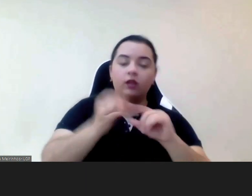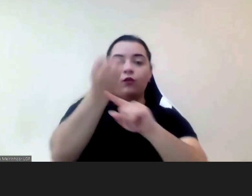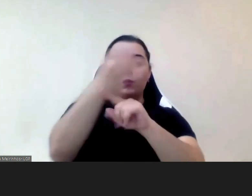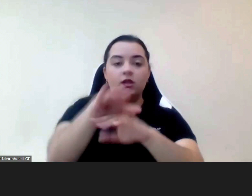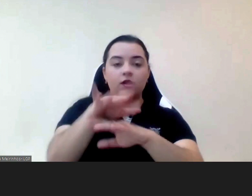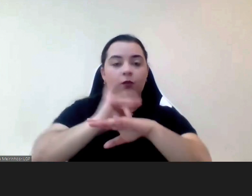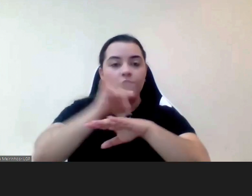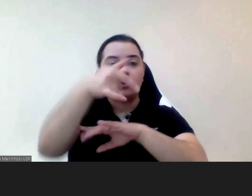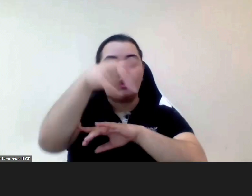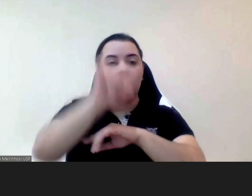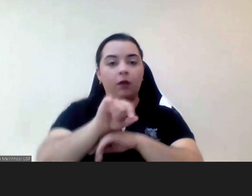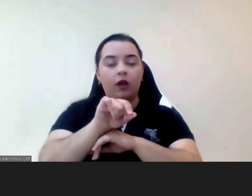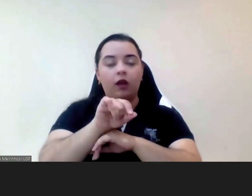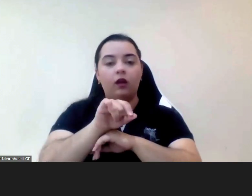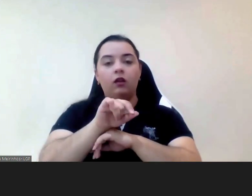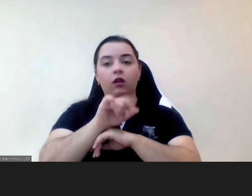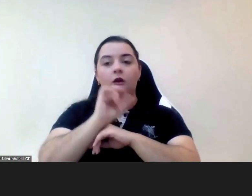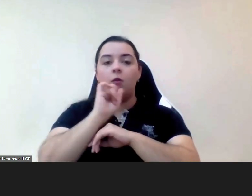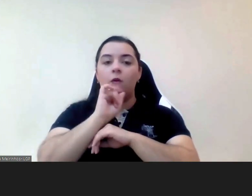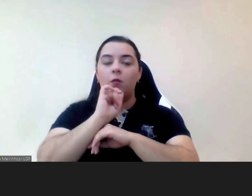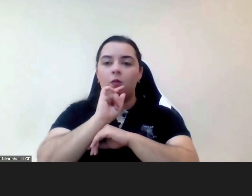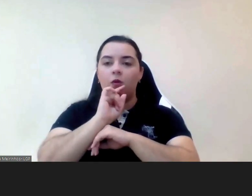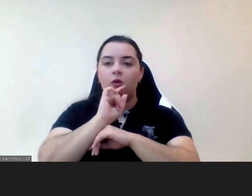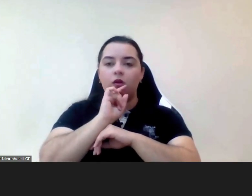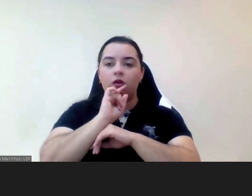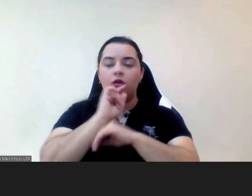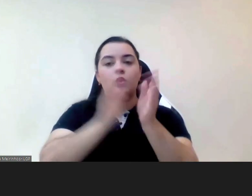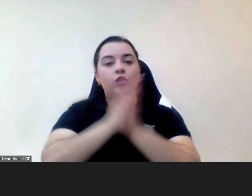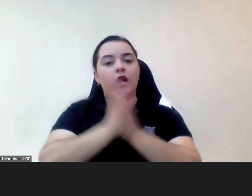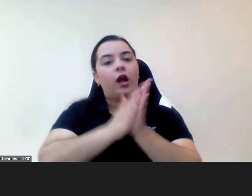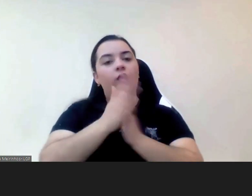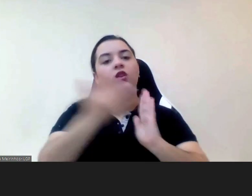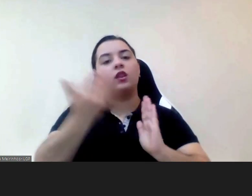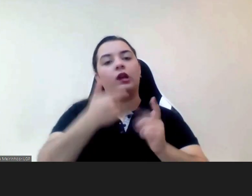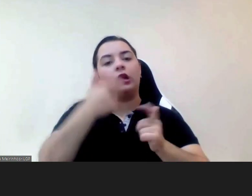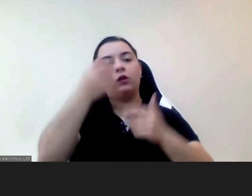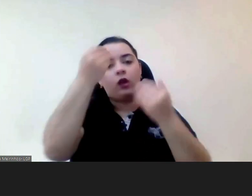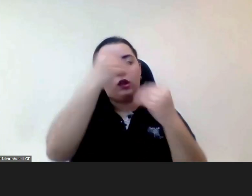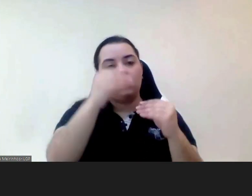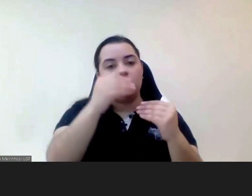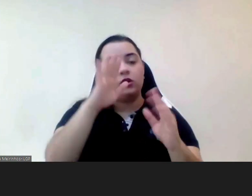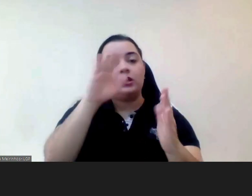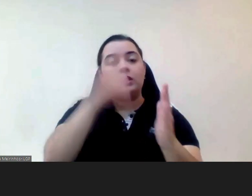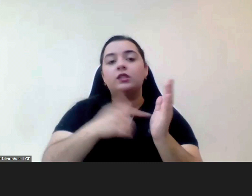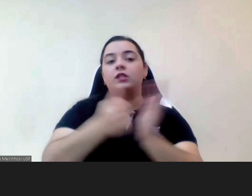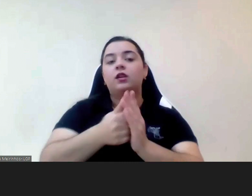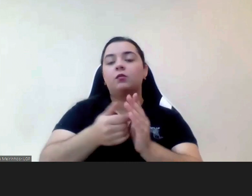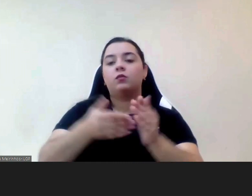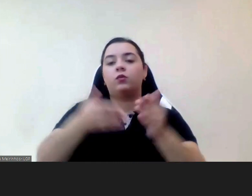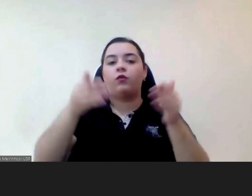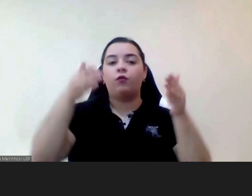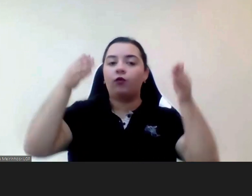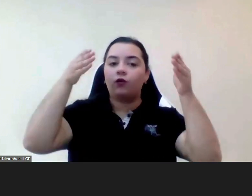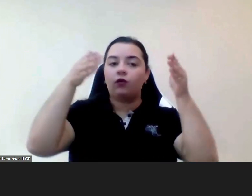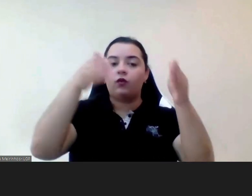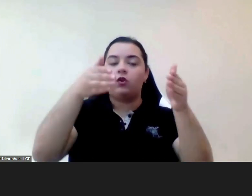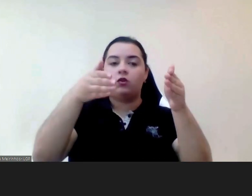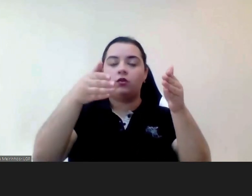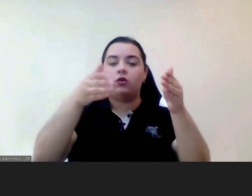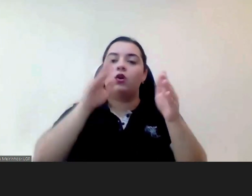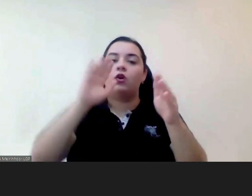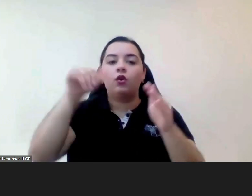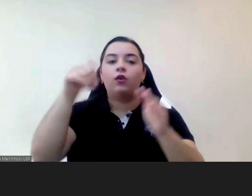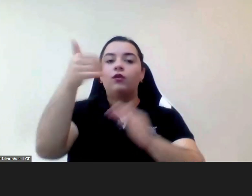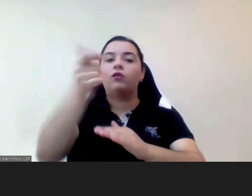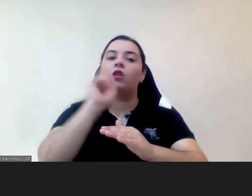exercem o seu direito à educação sempre com vista àquilo que é o mais almejado que é a integração em mercado de trabalho e